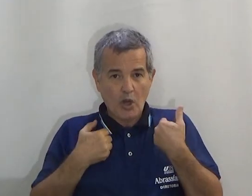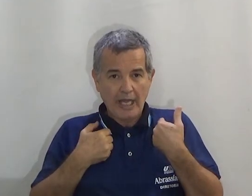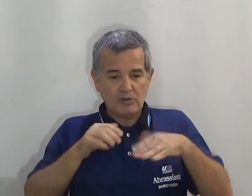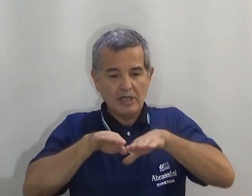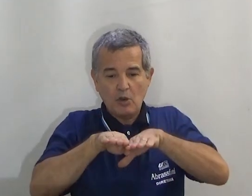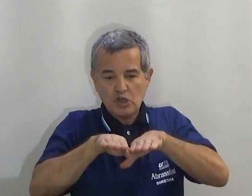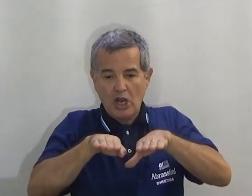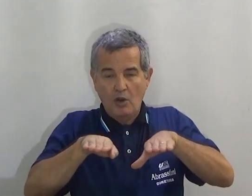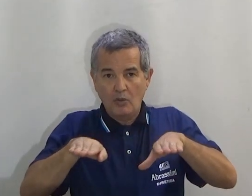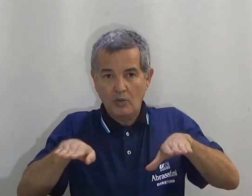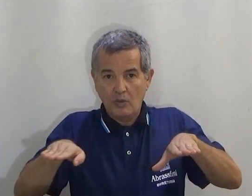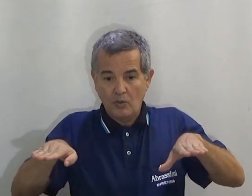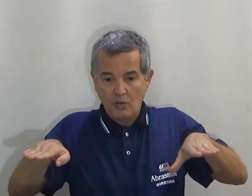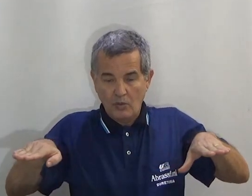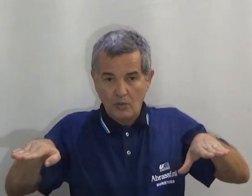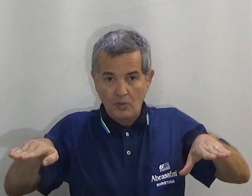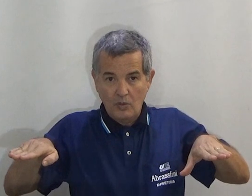Mas o correio seria o chão.